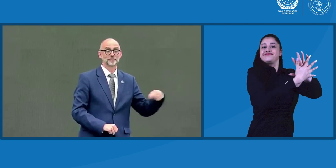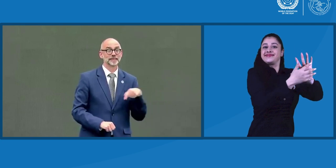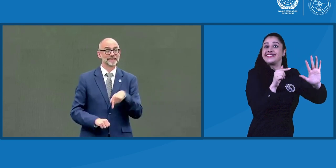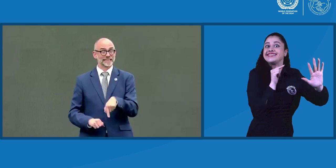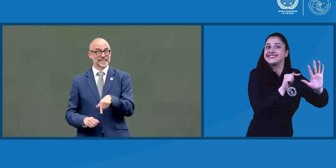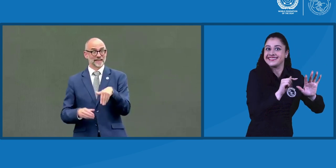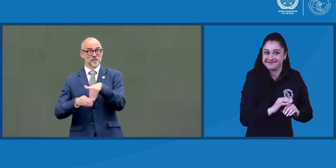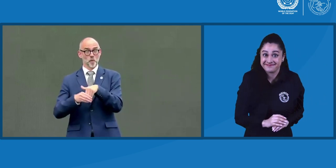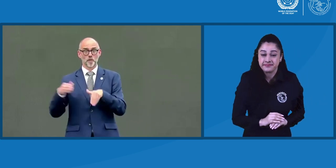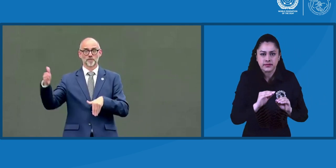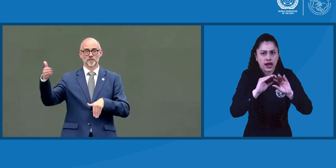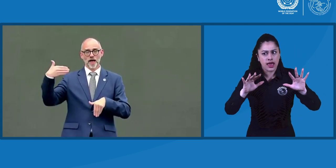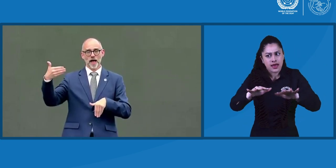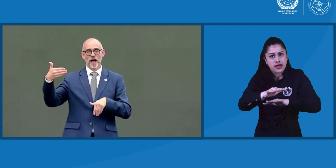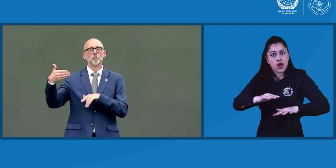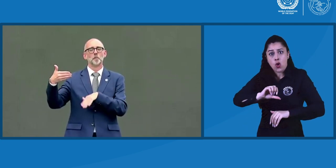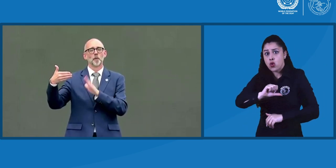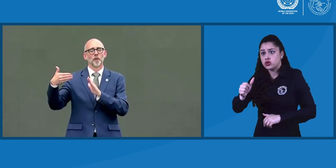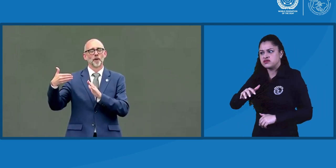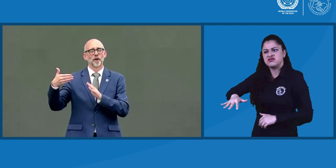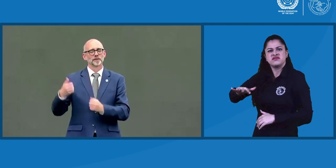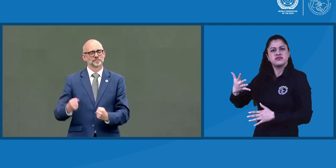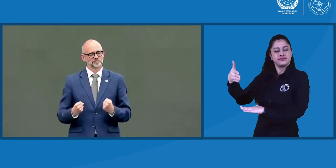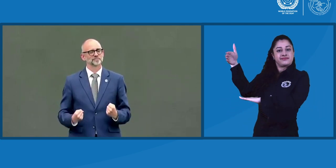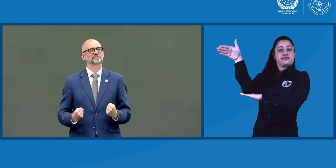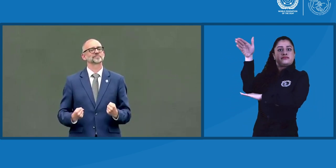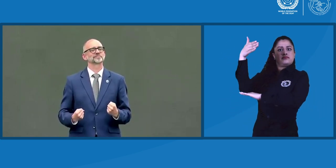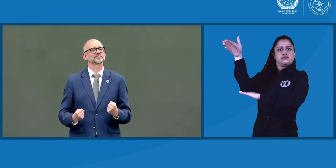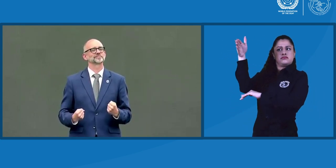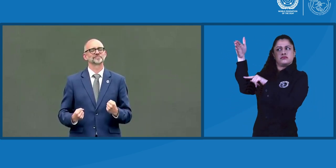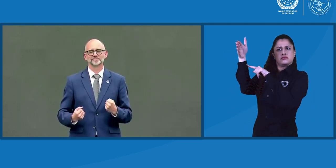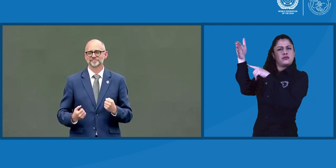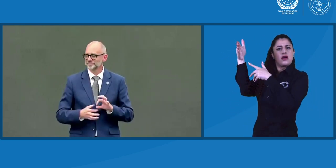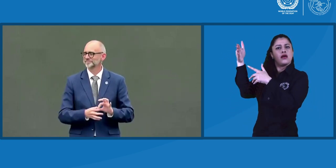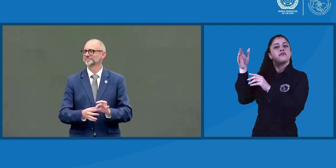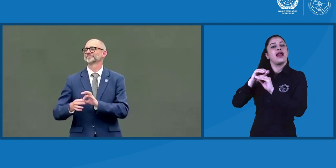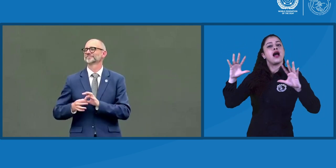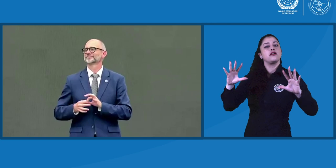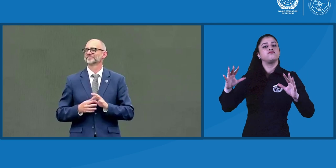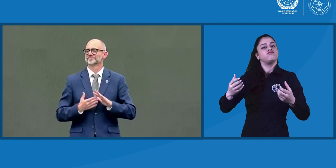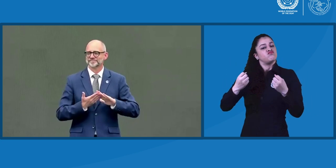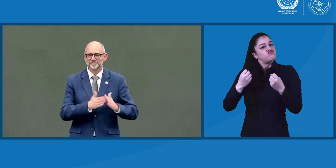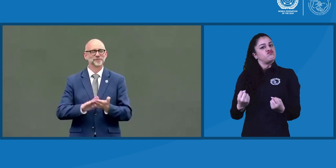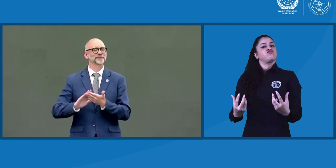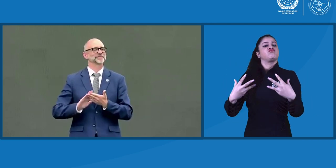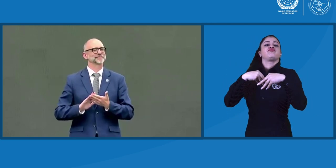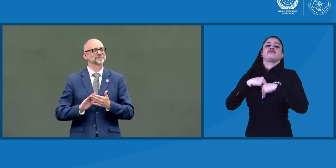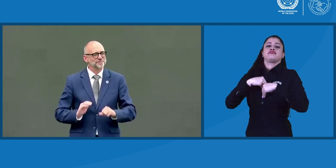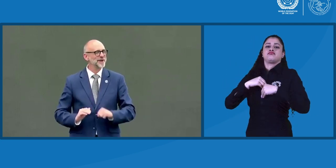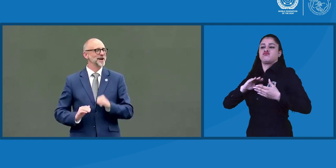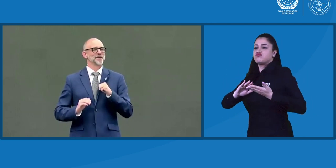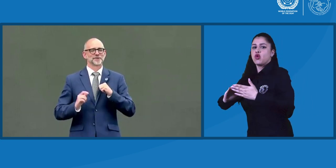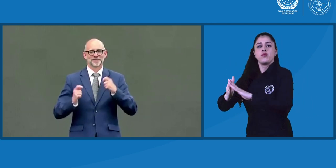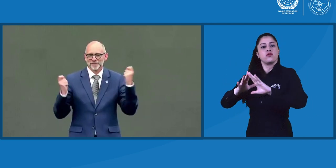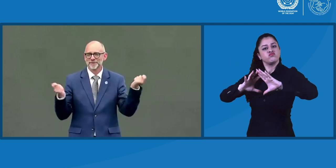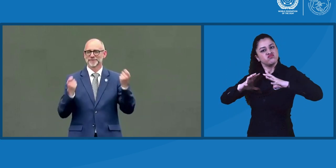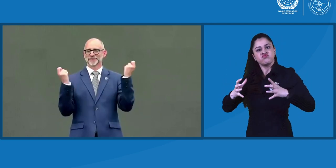Por otro lado, hay que hablar de la bandera, la que es un símbolo para nosotros como comunidad sorda, que nos pertenece,